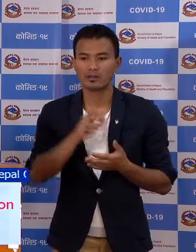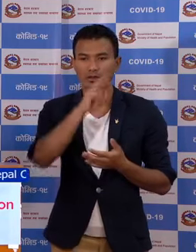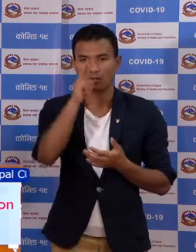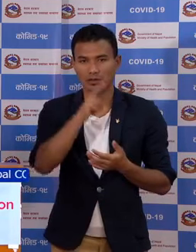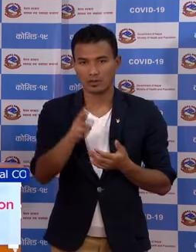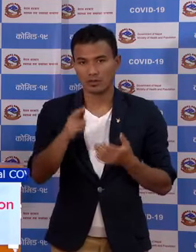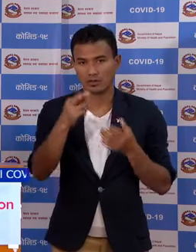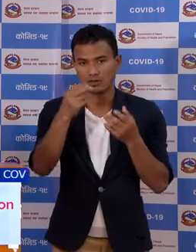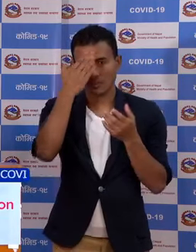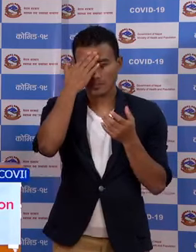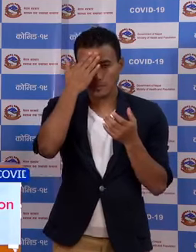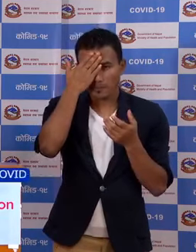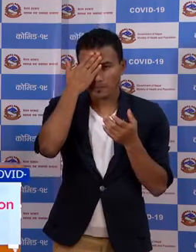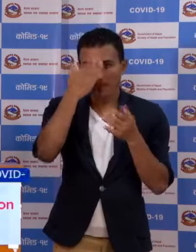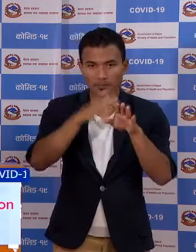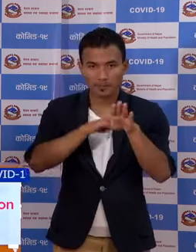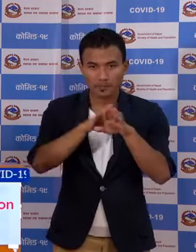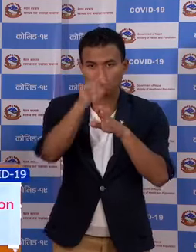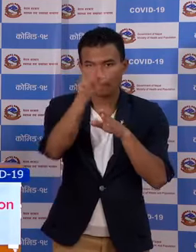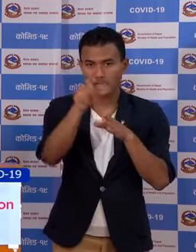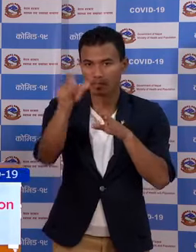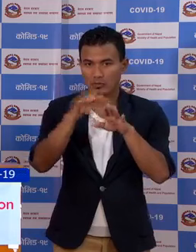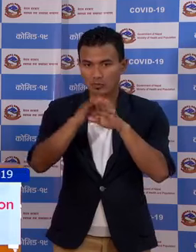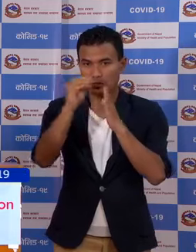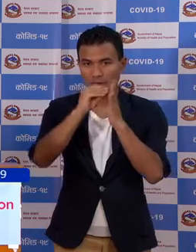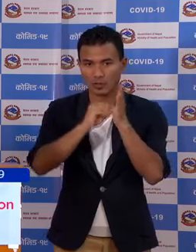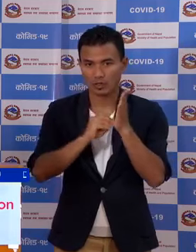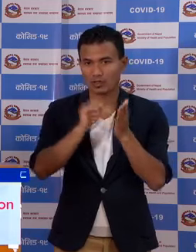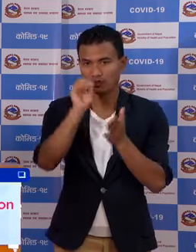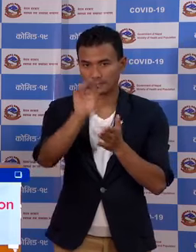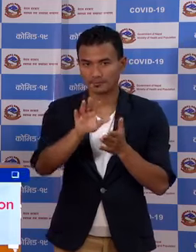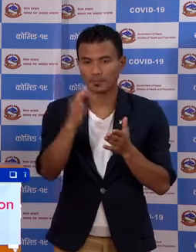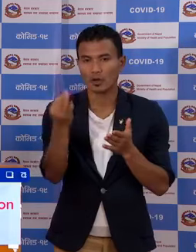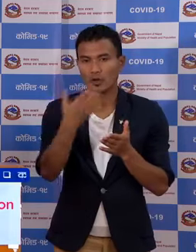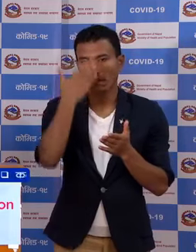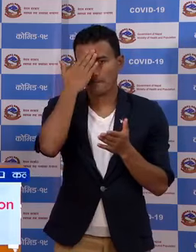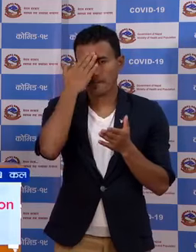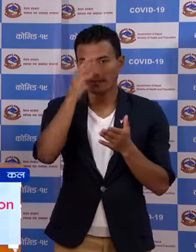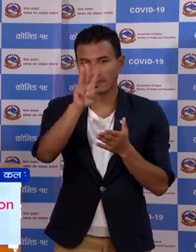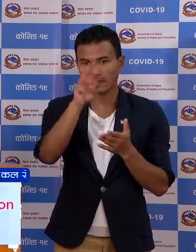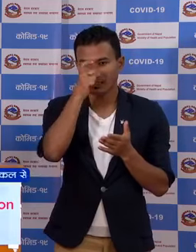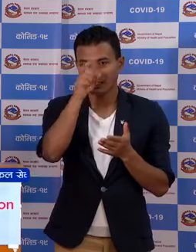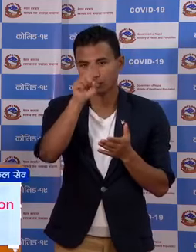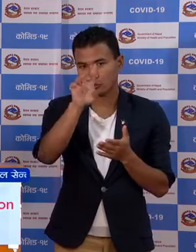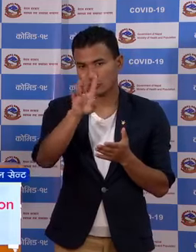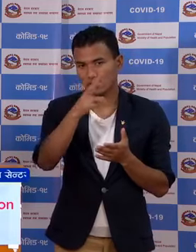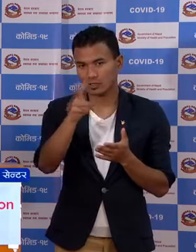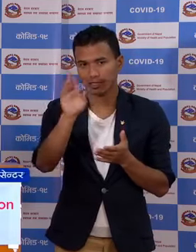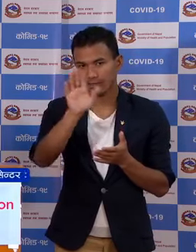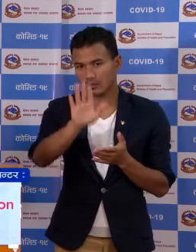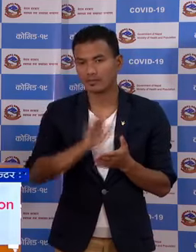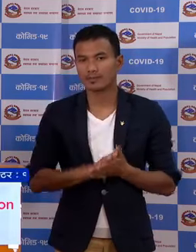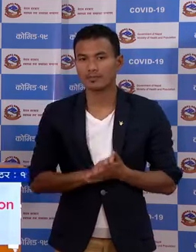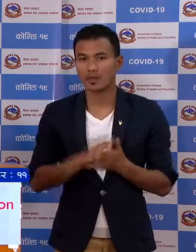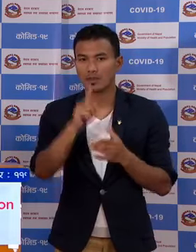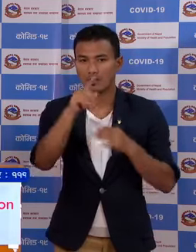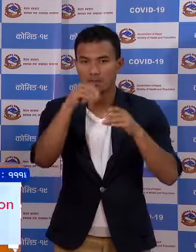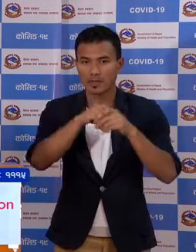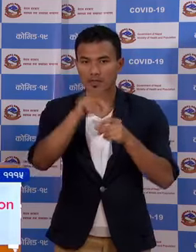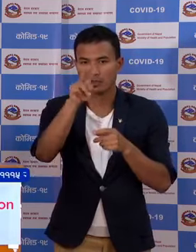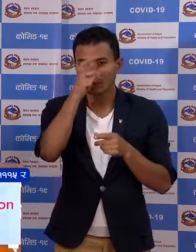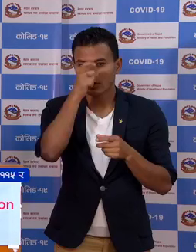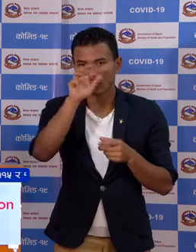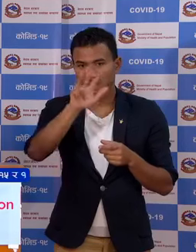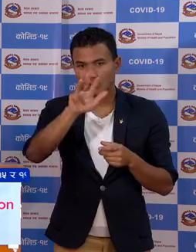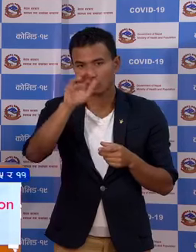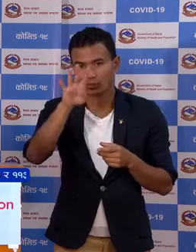र संक्रमीत बेक्ति अरुको विवराण स्परकार छा नया संक्रमीत 3,14 जना उन्नुँँच तेस मद्दे 2